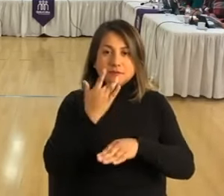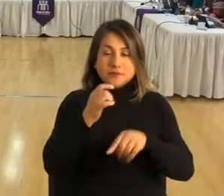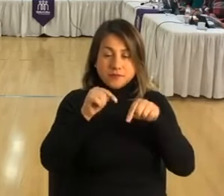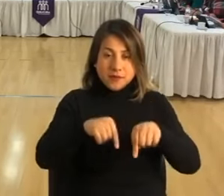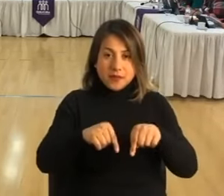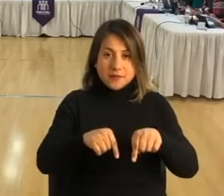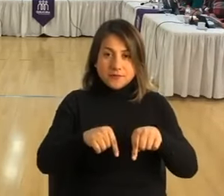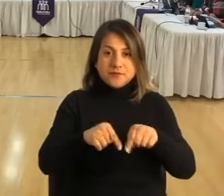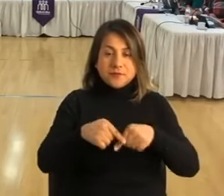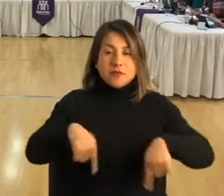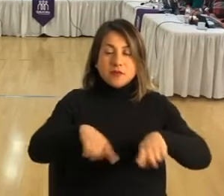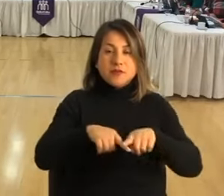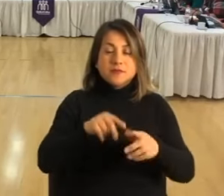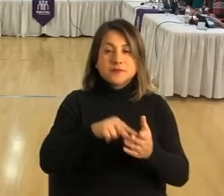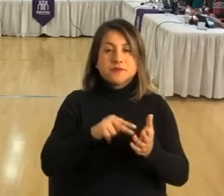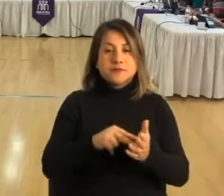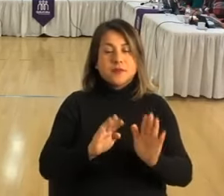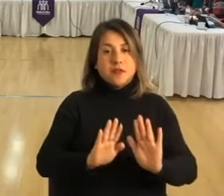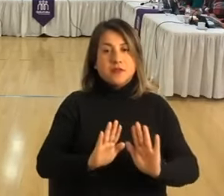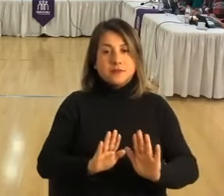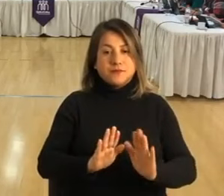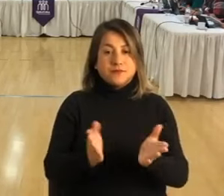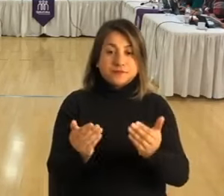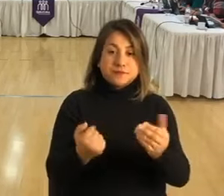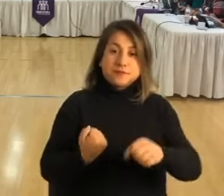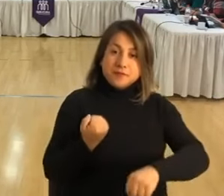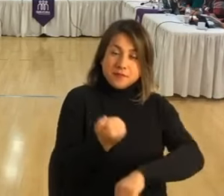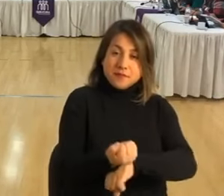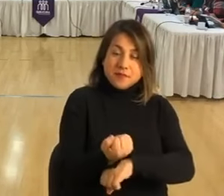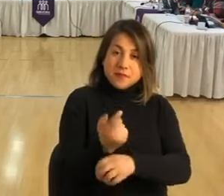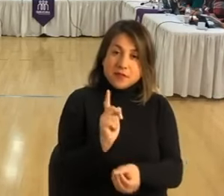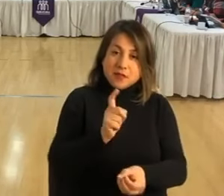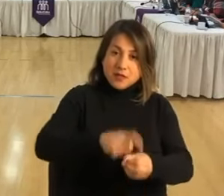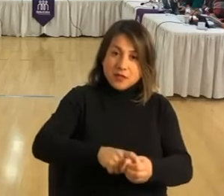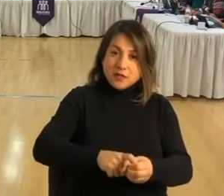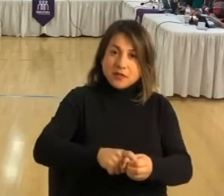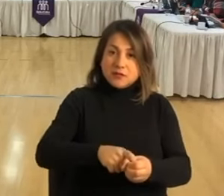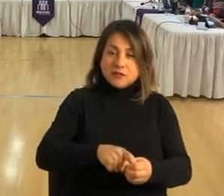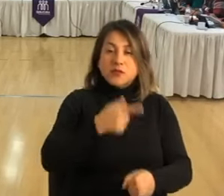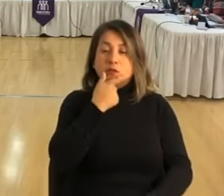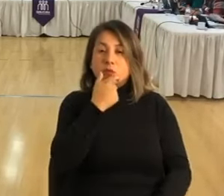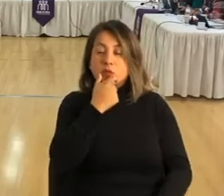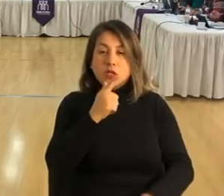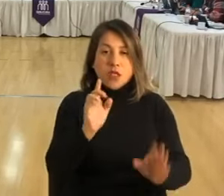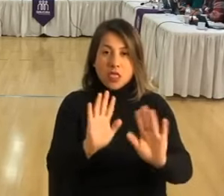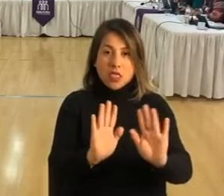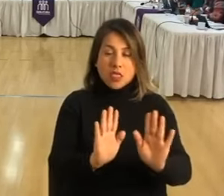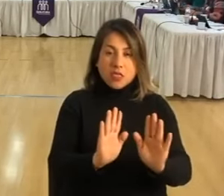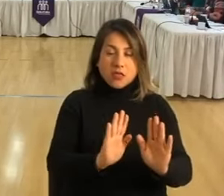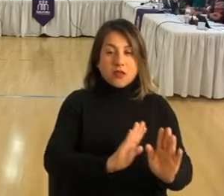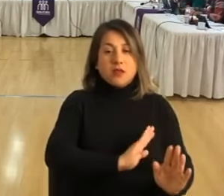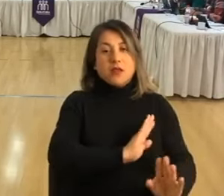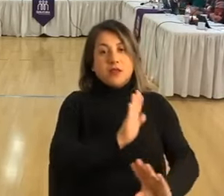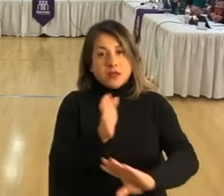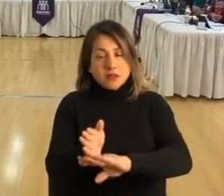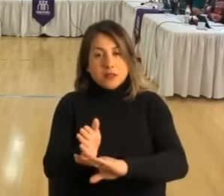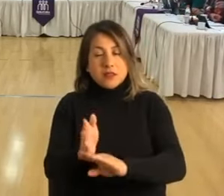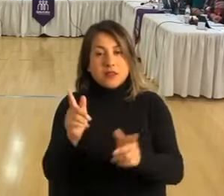les estamos esperando. Y si necesitan ayuda para la postulación, no duden en acudir a la